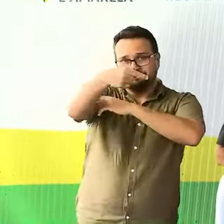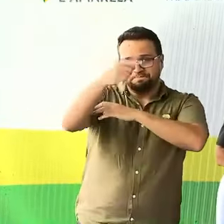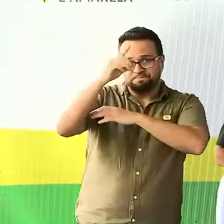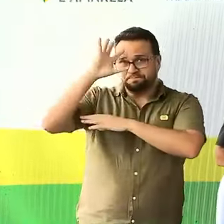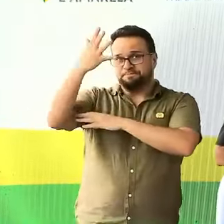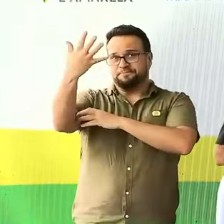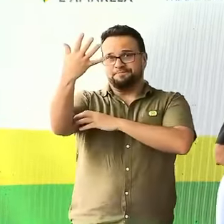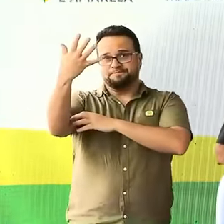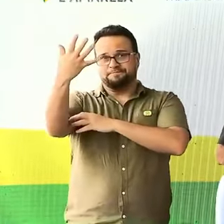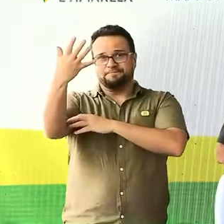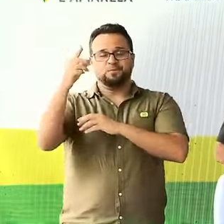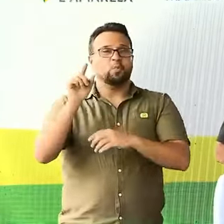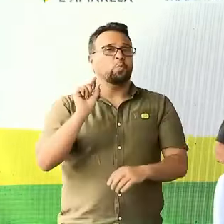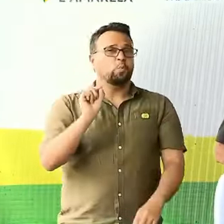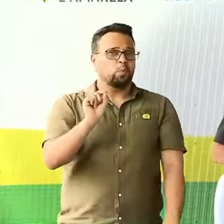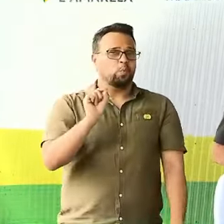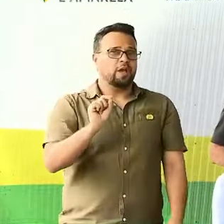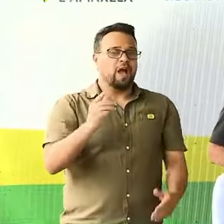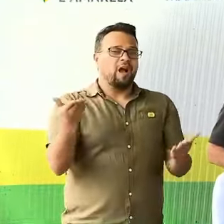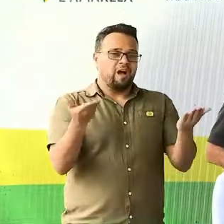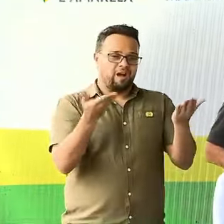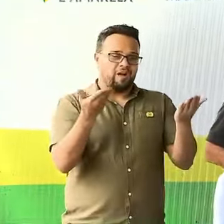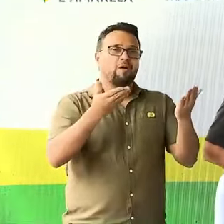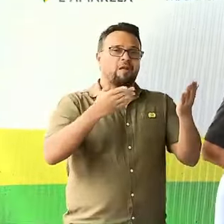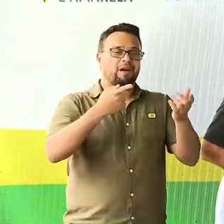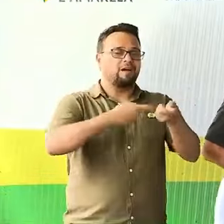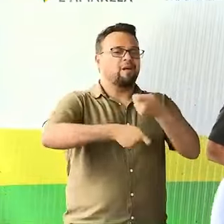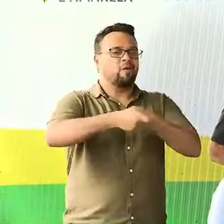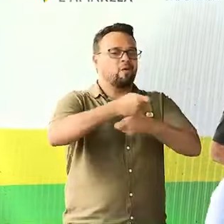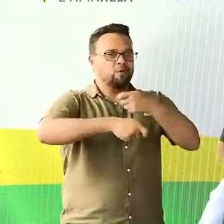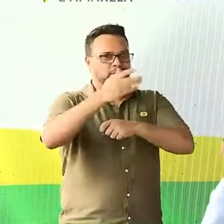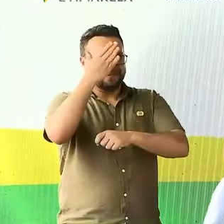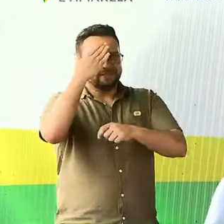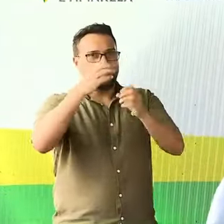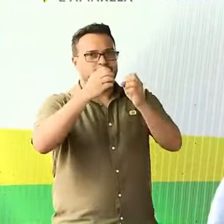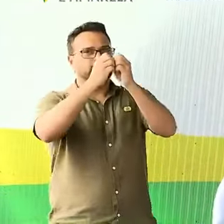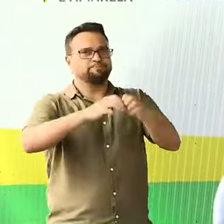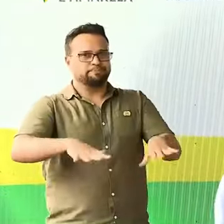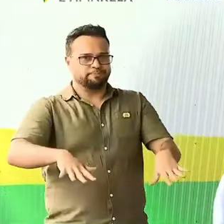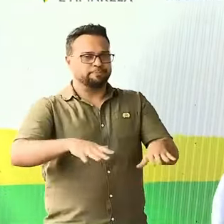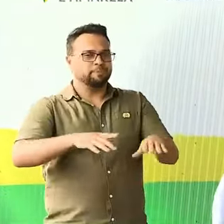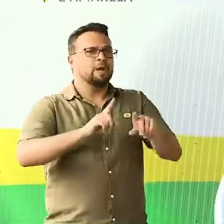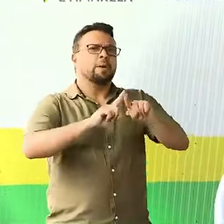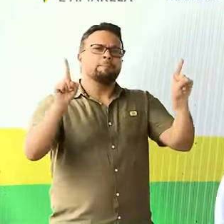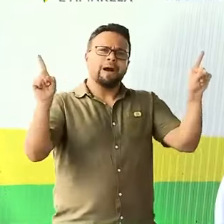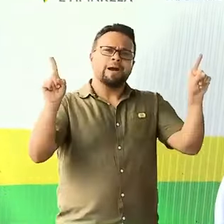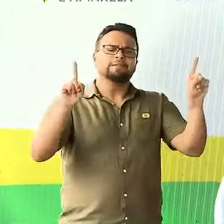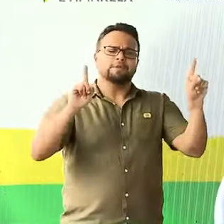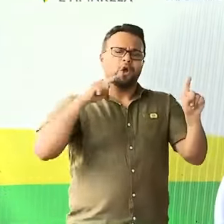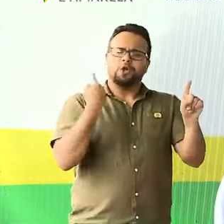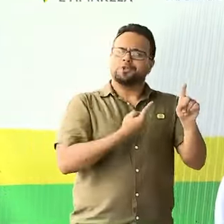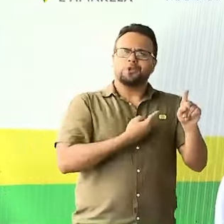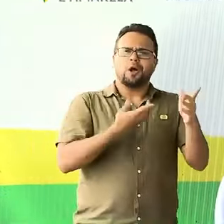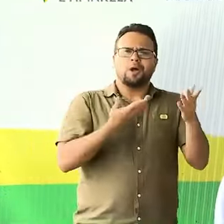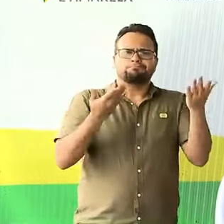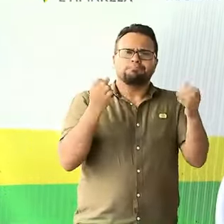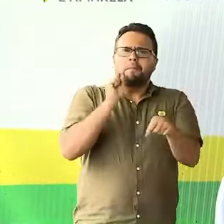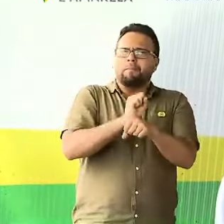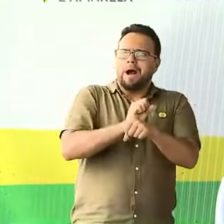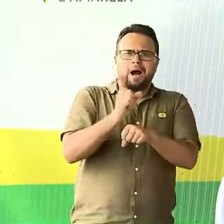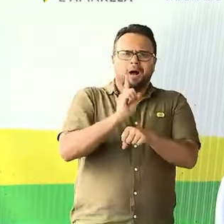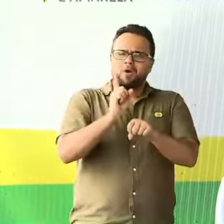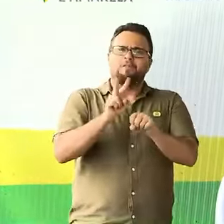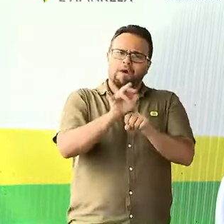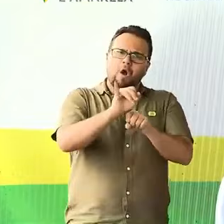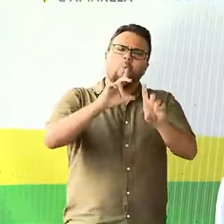depois. A economia está batendo na porta de todos nós agora. Mas nós não paramos, apesar